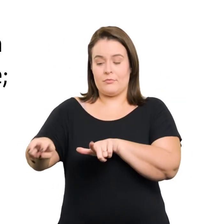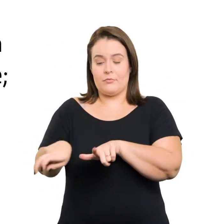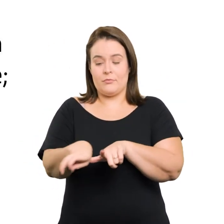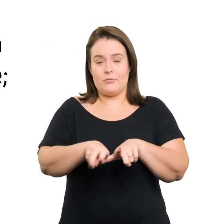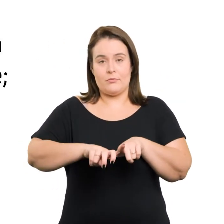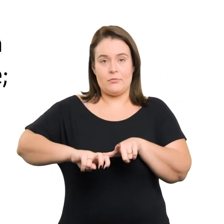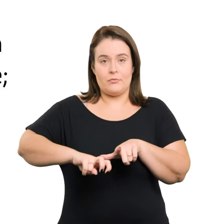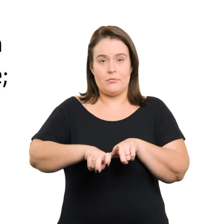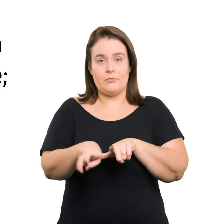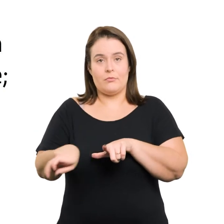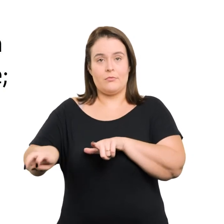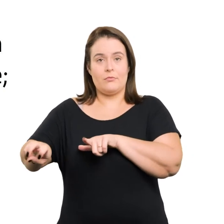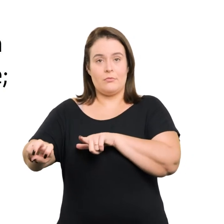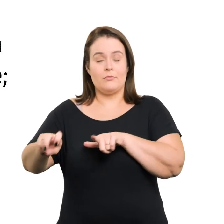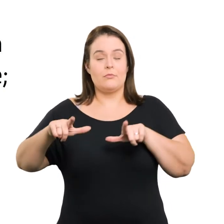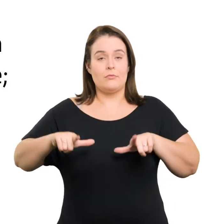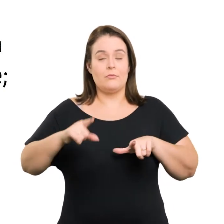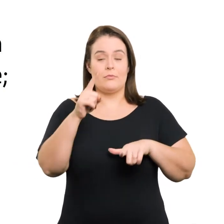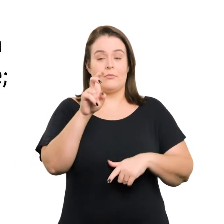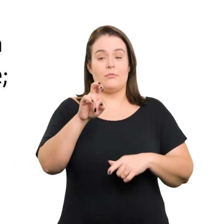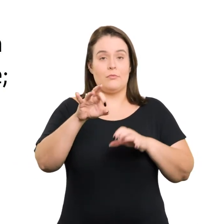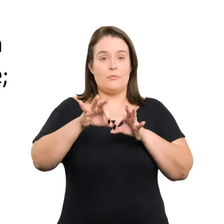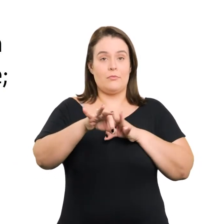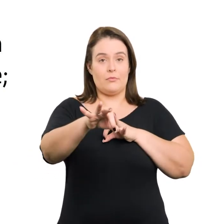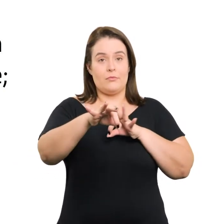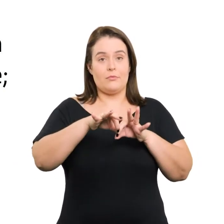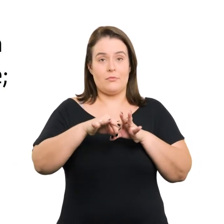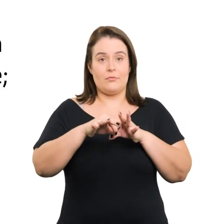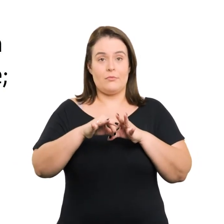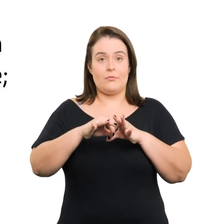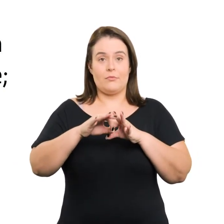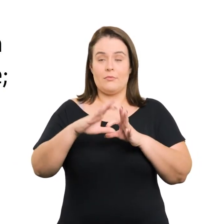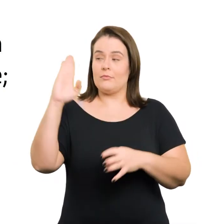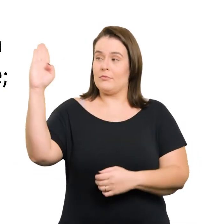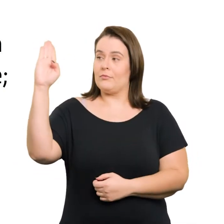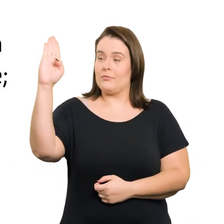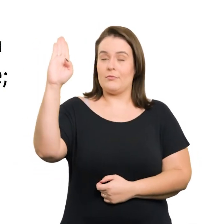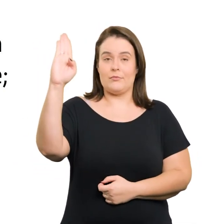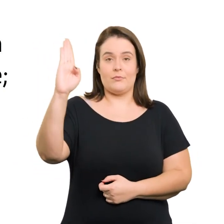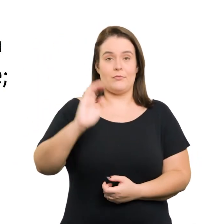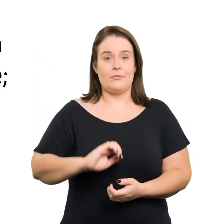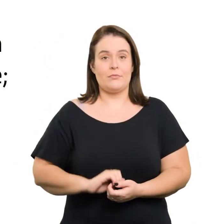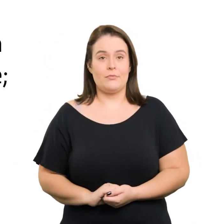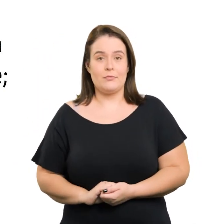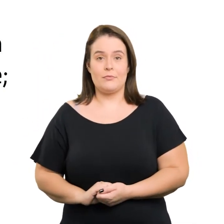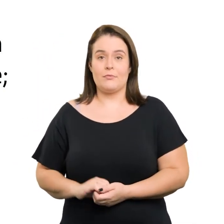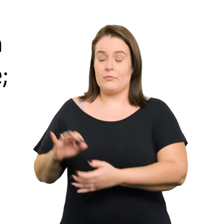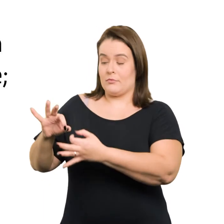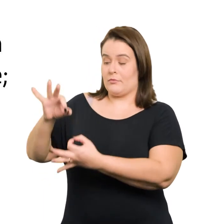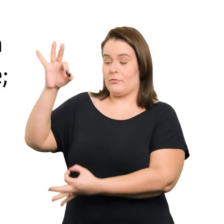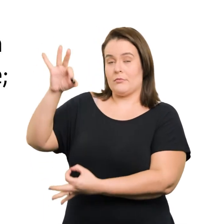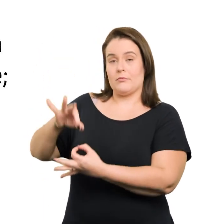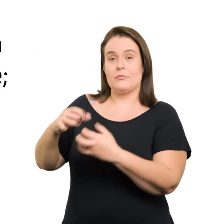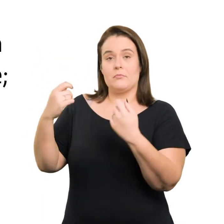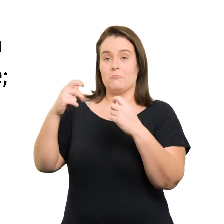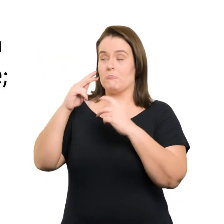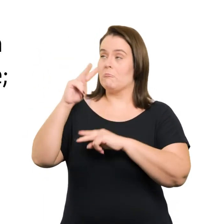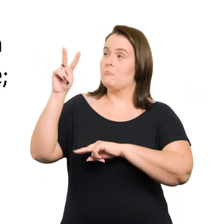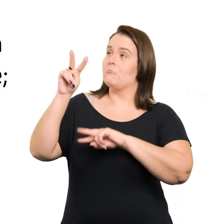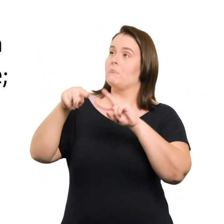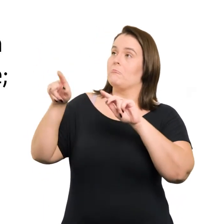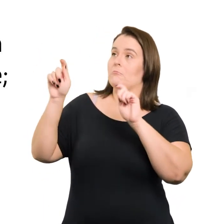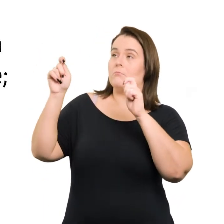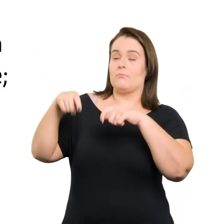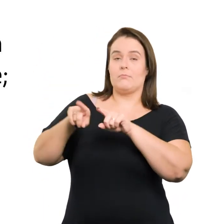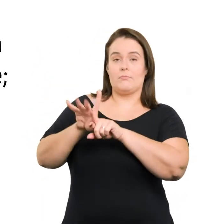15 metros Nos corredores entre as estantes Altura dos fichários que atenda aos parâmetros visuais